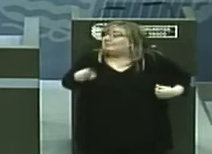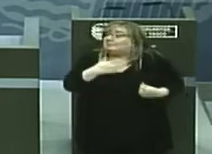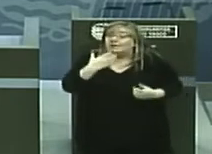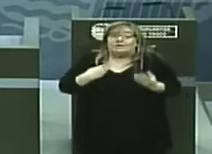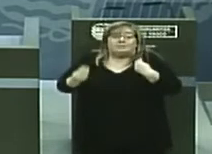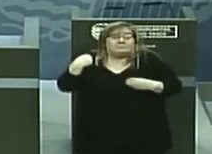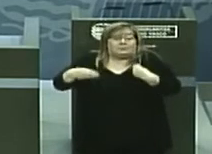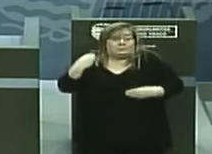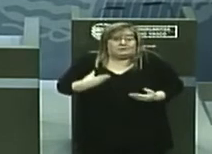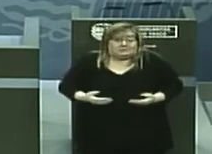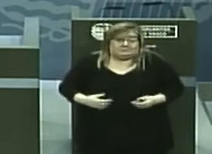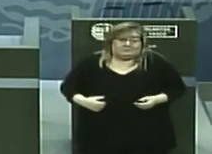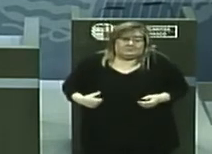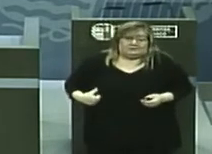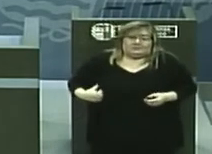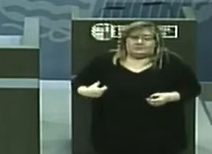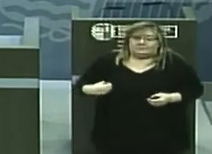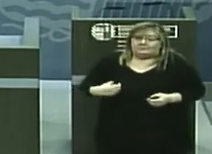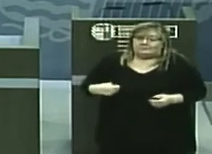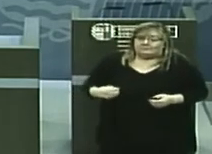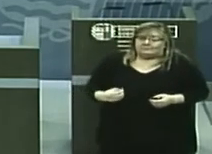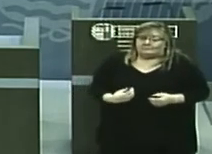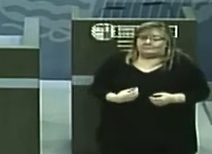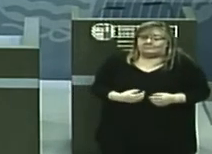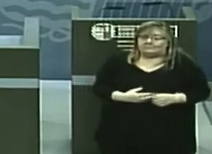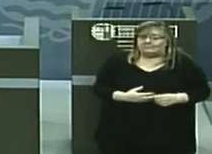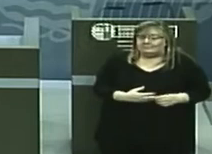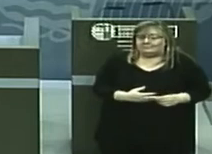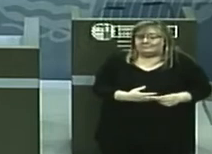disposición para las preguntas que puedan o quieran realizar.